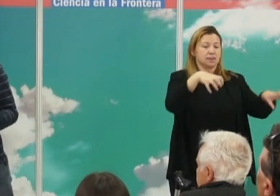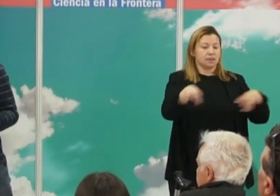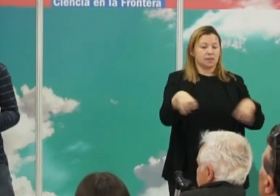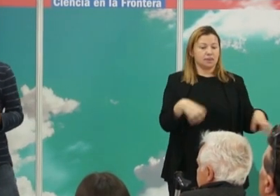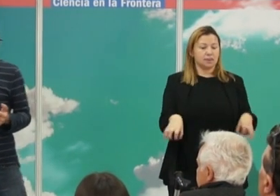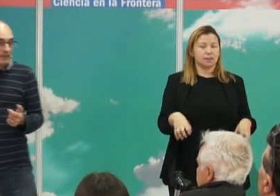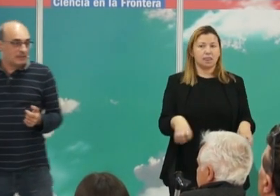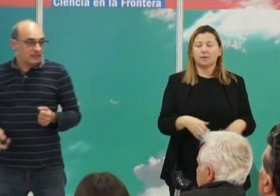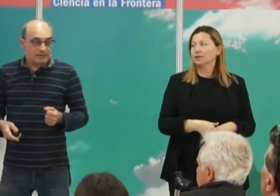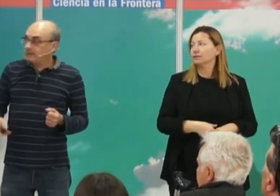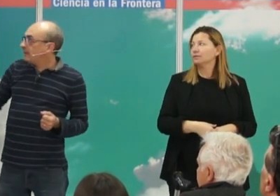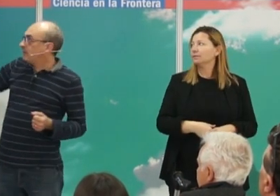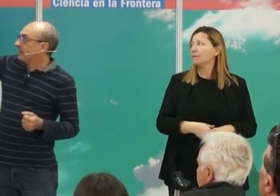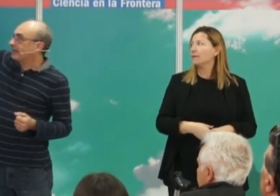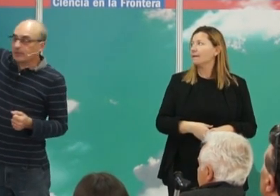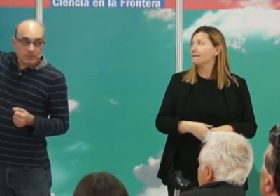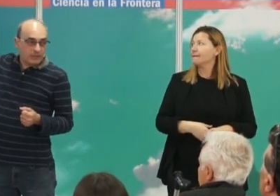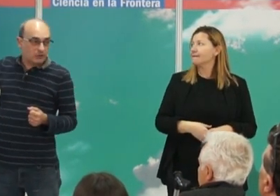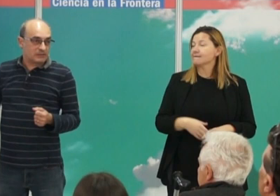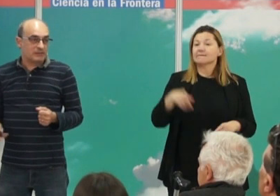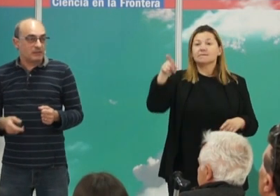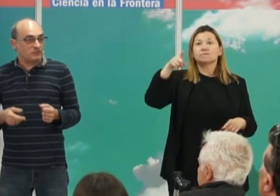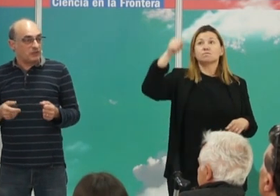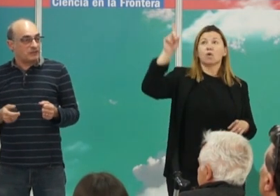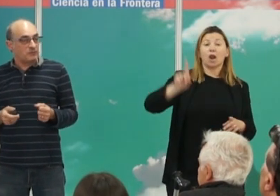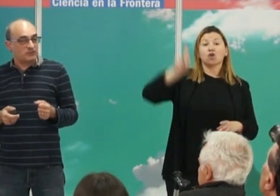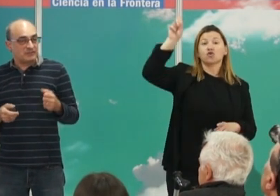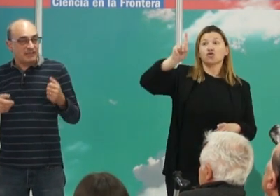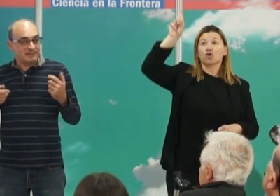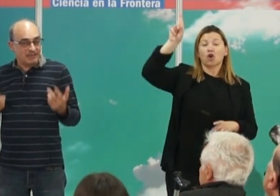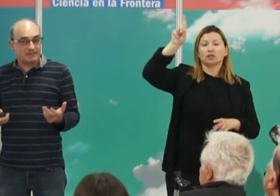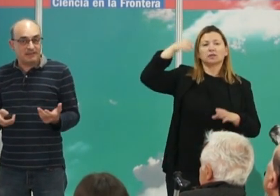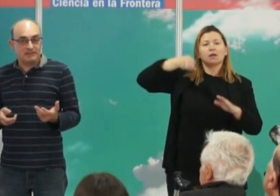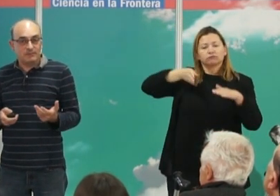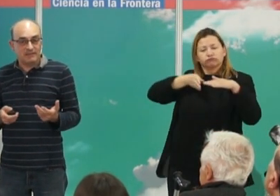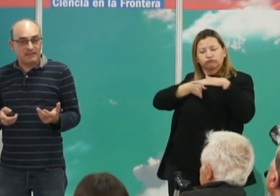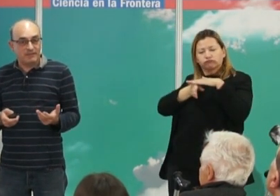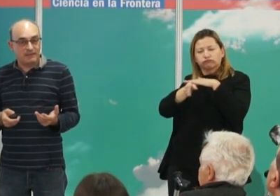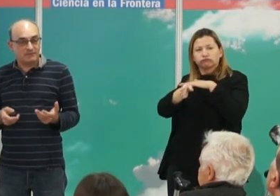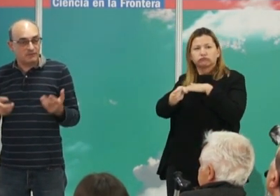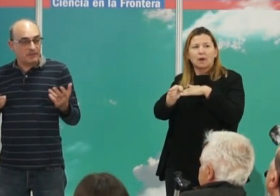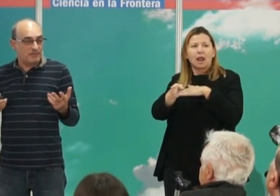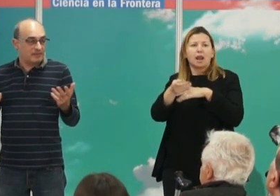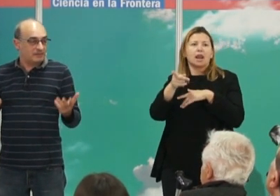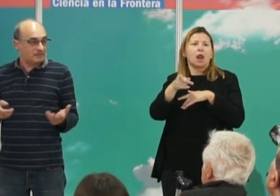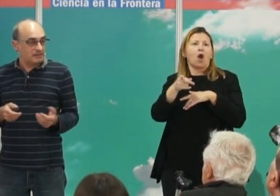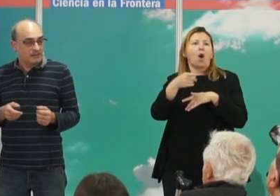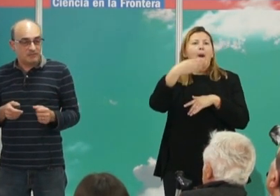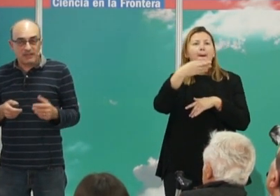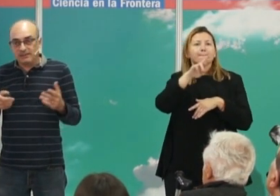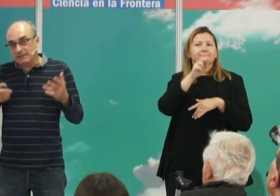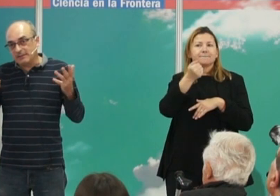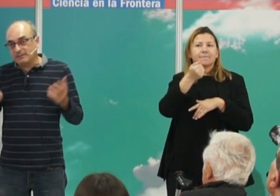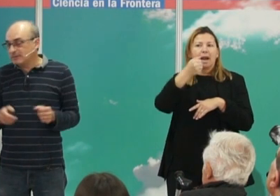latitud, porque entraron por el norte. Lo que nos encontramos es que las castas más elevadas, los brahmins,